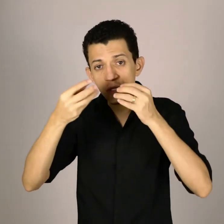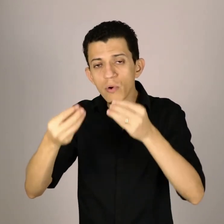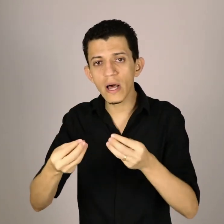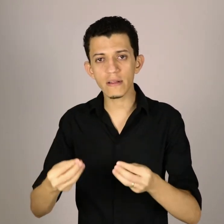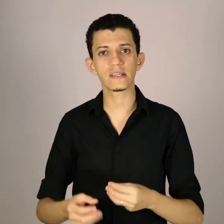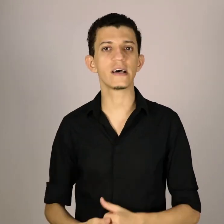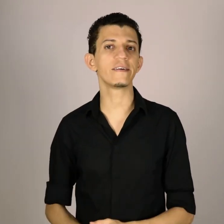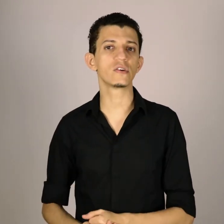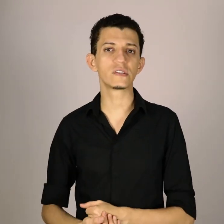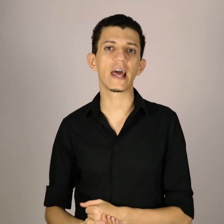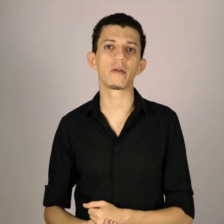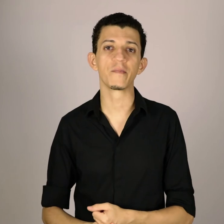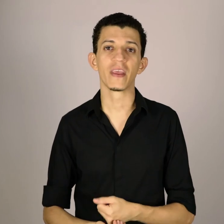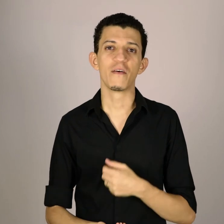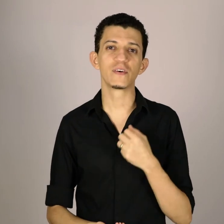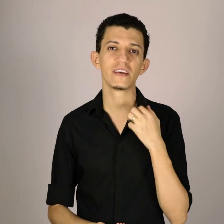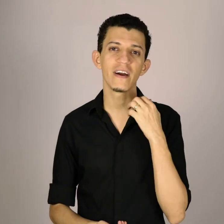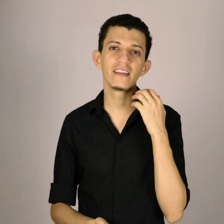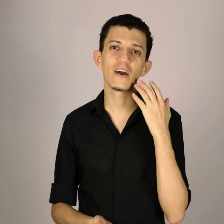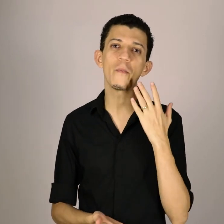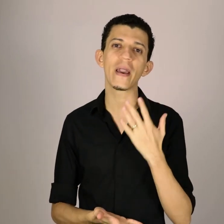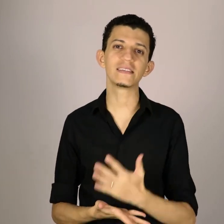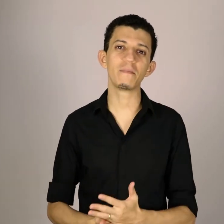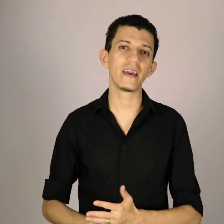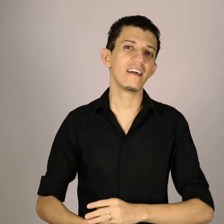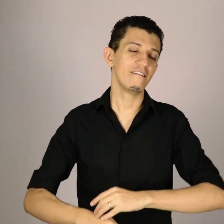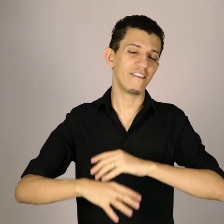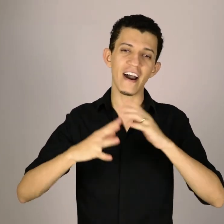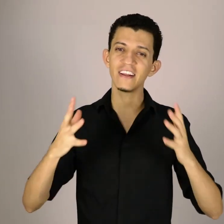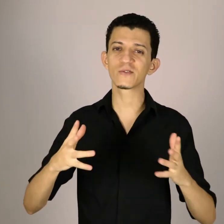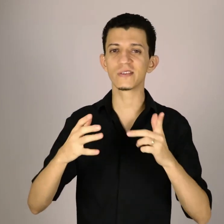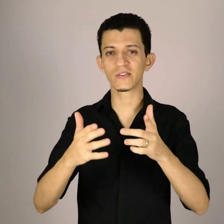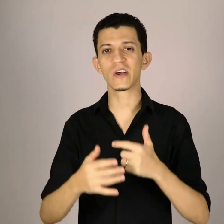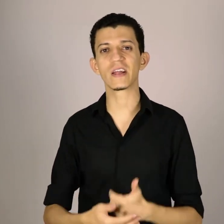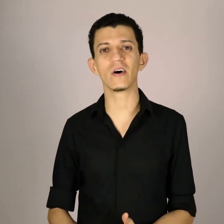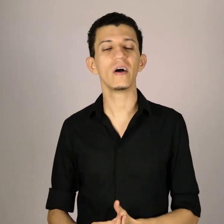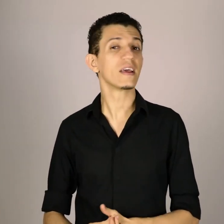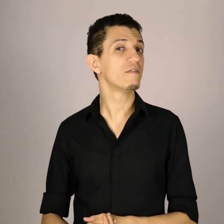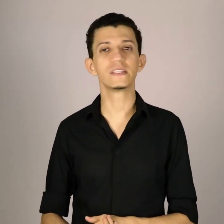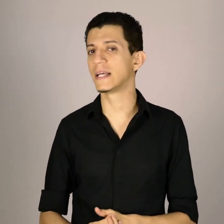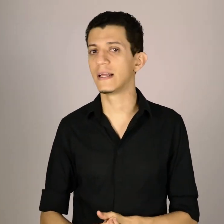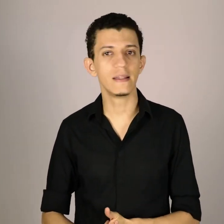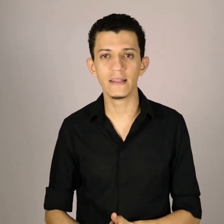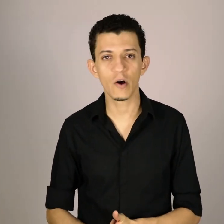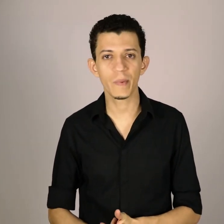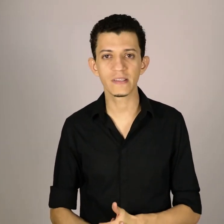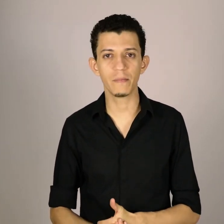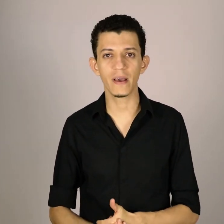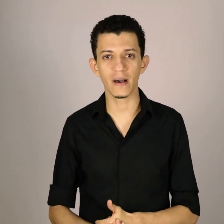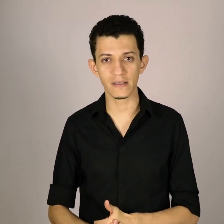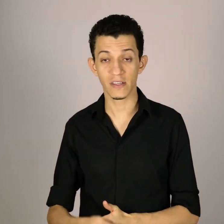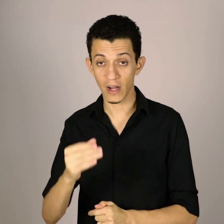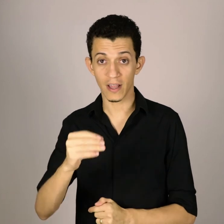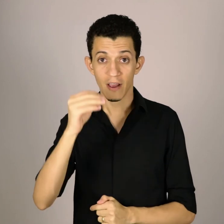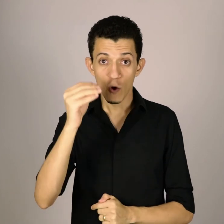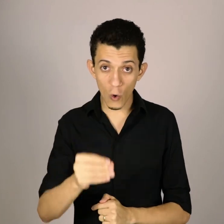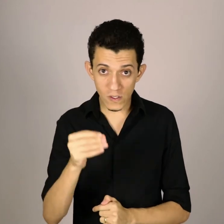estimulando essas áreas do seu cérebro, você vai então perceber várias coisas ao seu redor que você não percebia antes. E olha, com